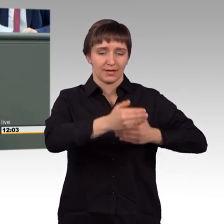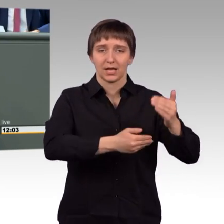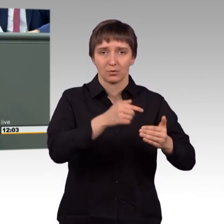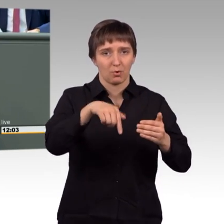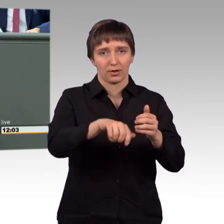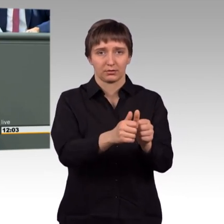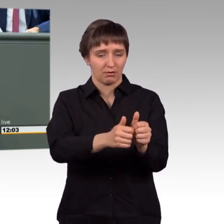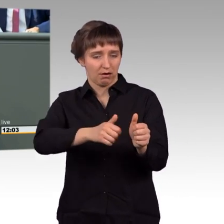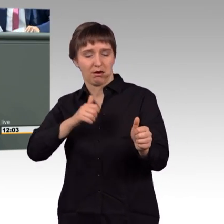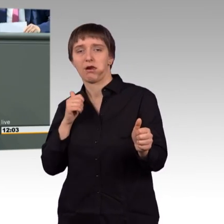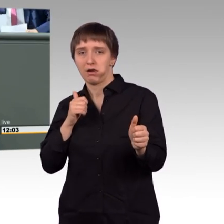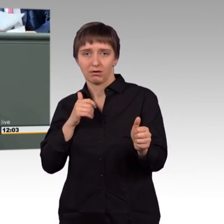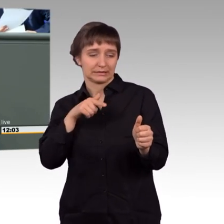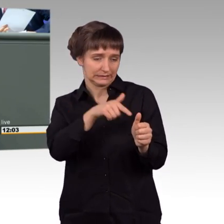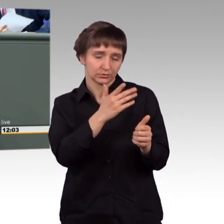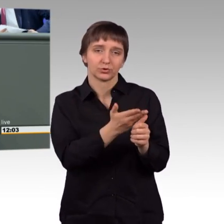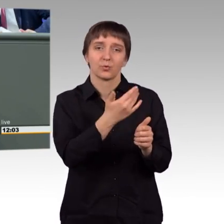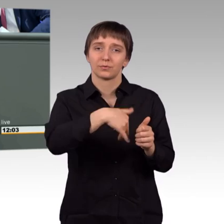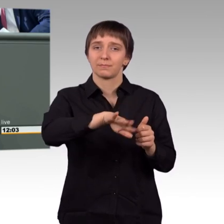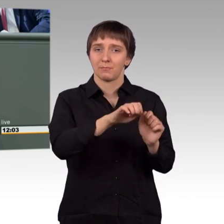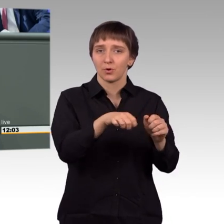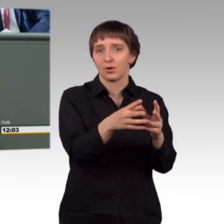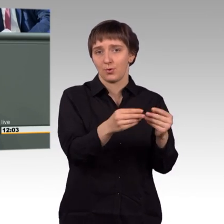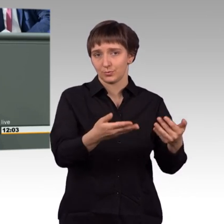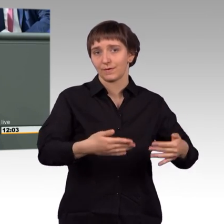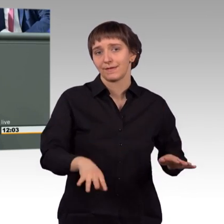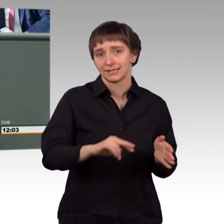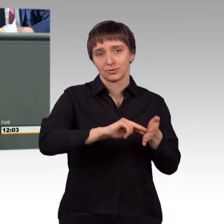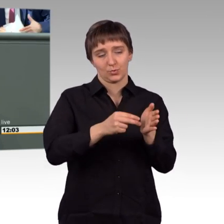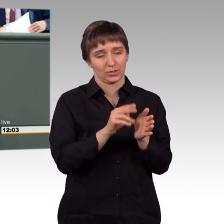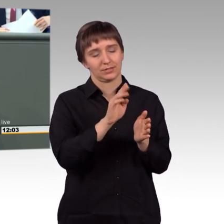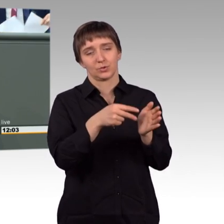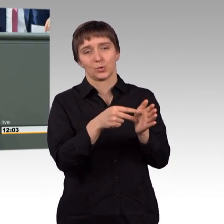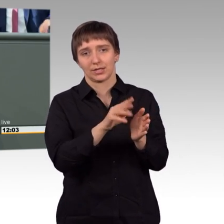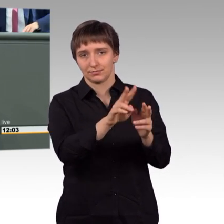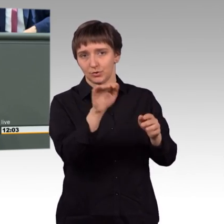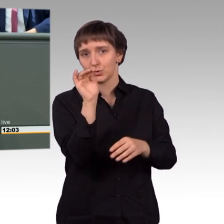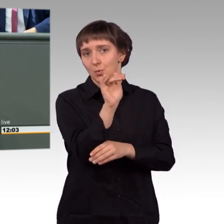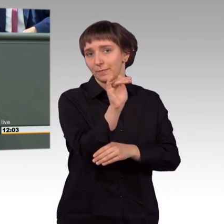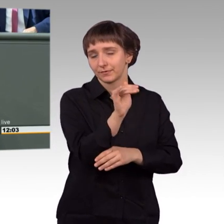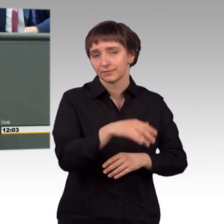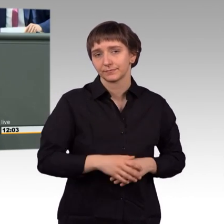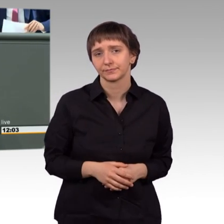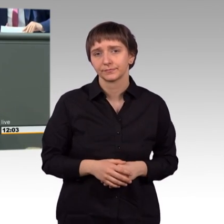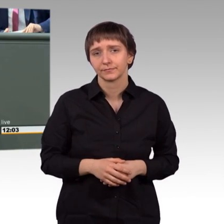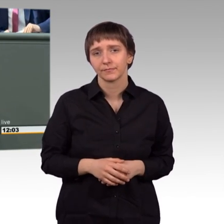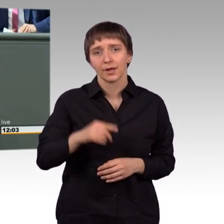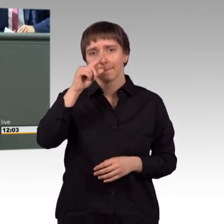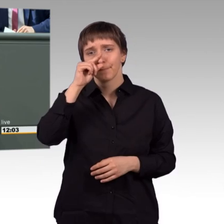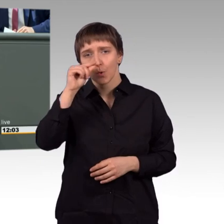Lösung für die Zukunft Syriens. Und Putin, der selbst durch seinen Außenminister diesen Wiener